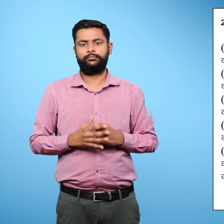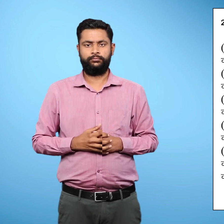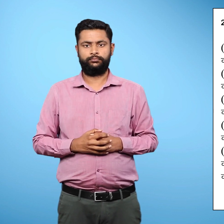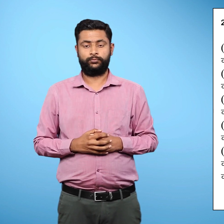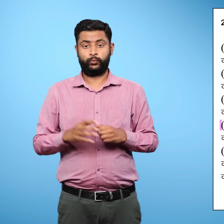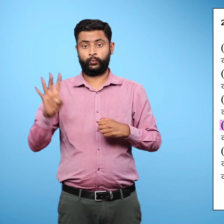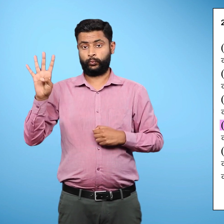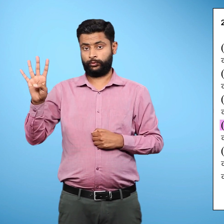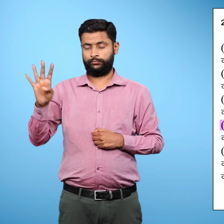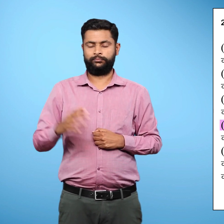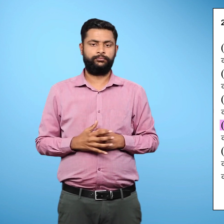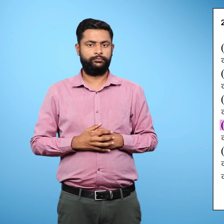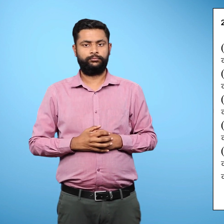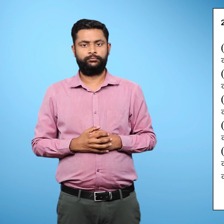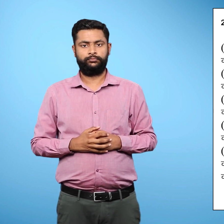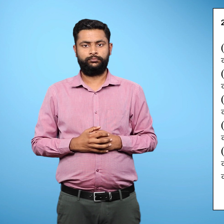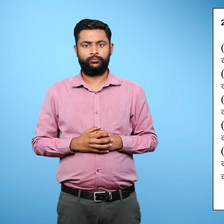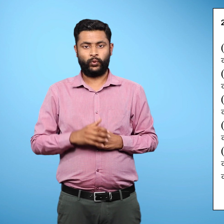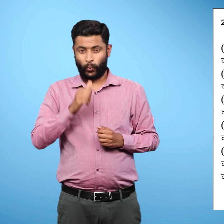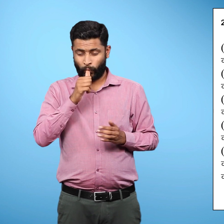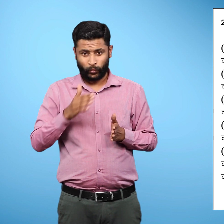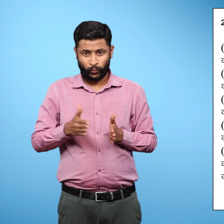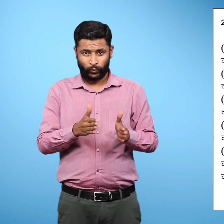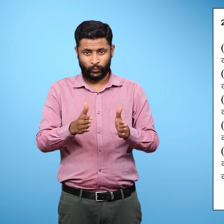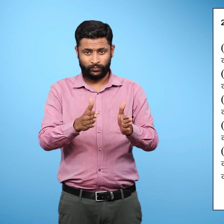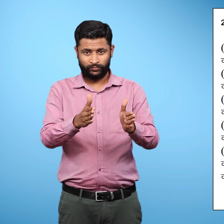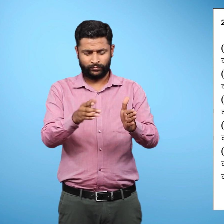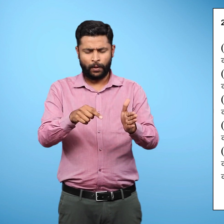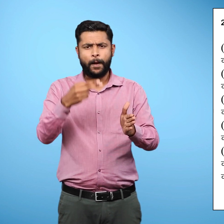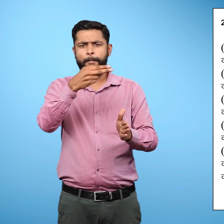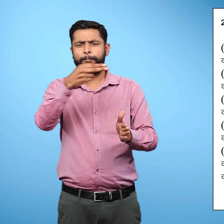चौथा यंग्च से नदी कहां बहती हैं?